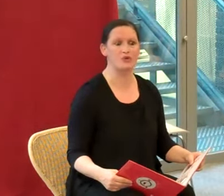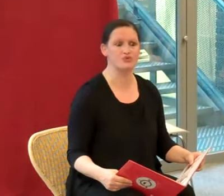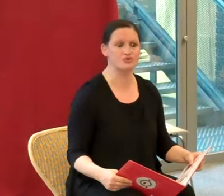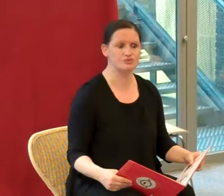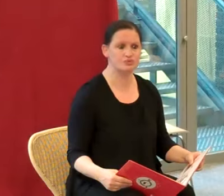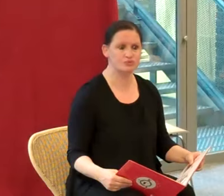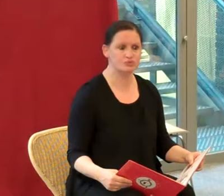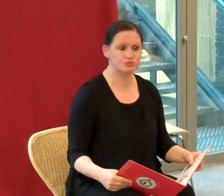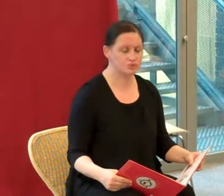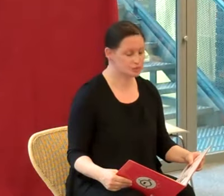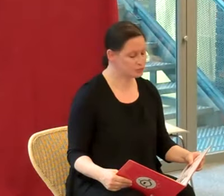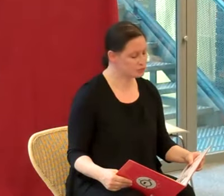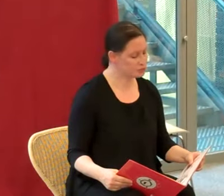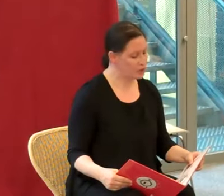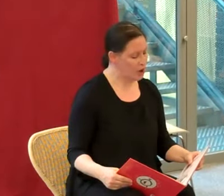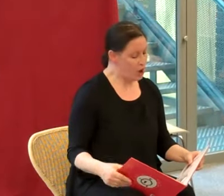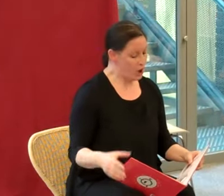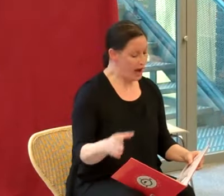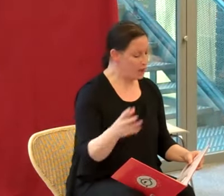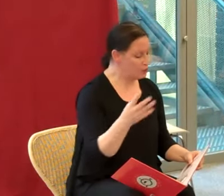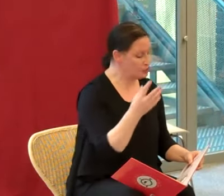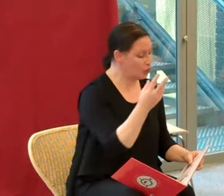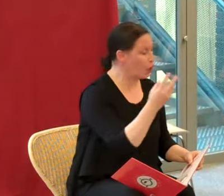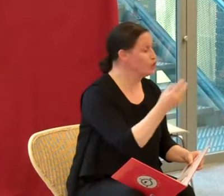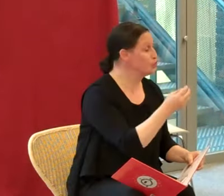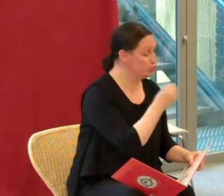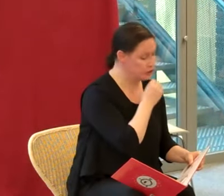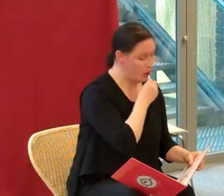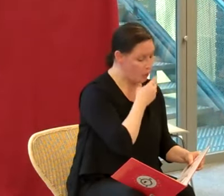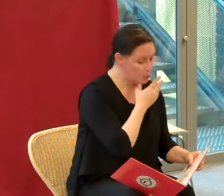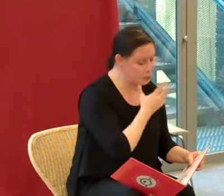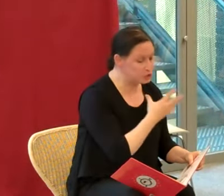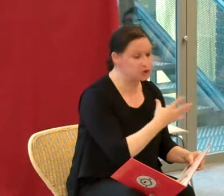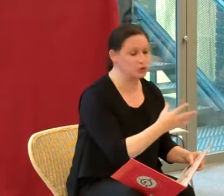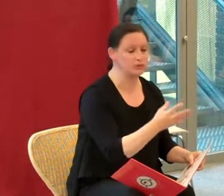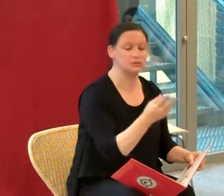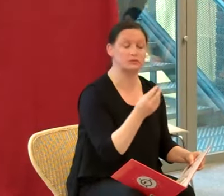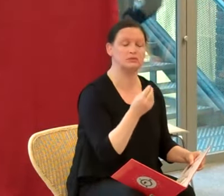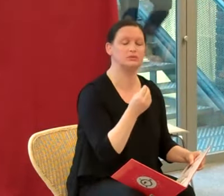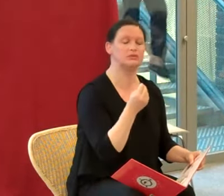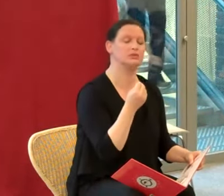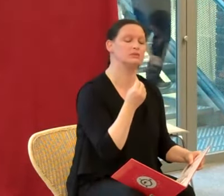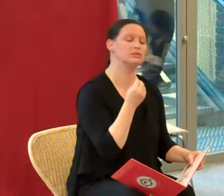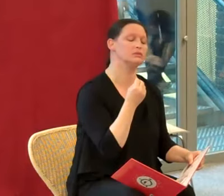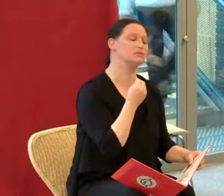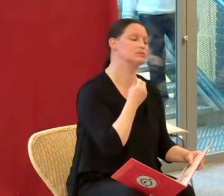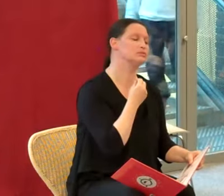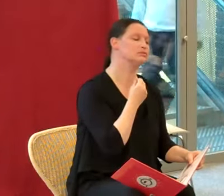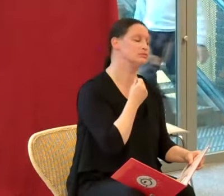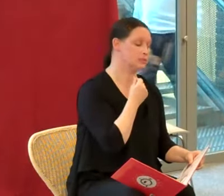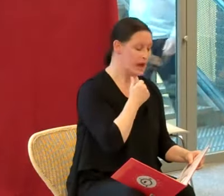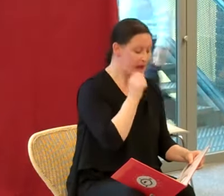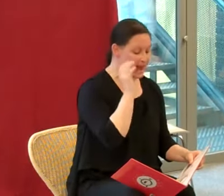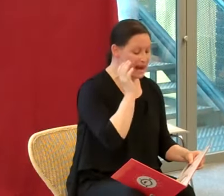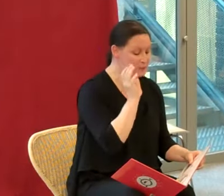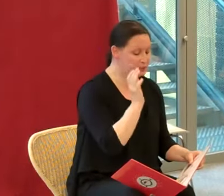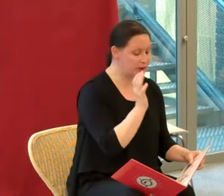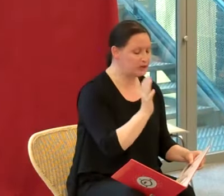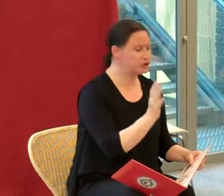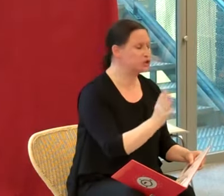raboule. Raboule de grenouilles au bourgeon et à la purée de